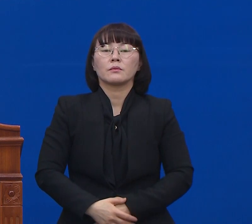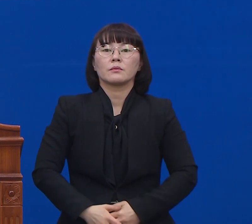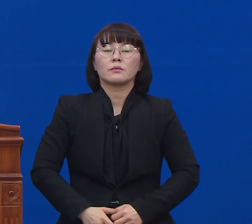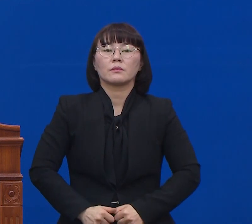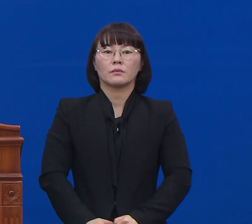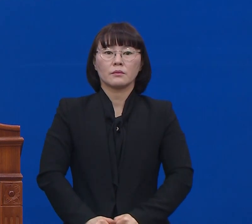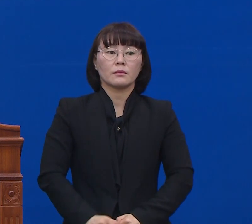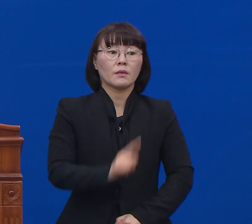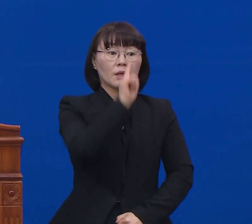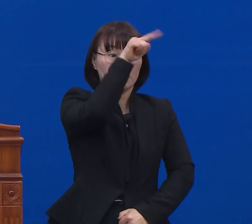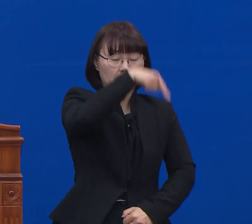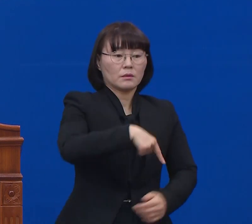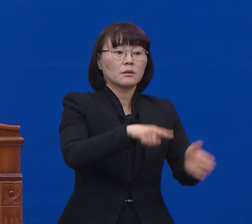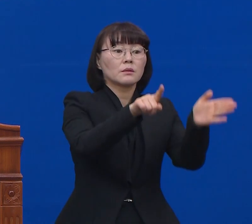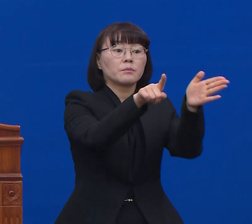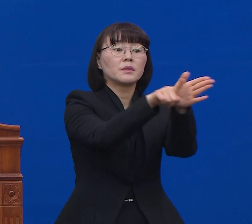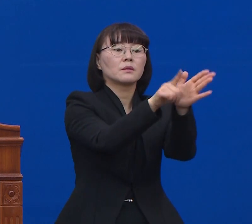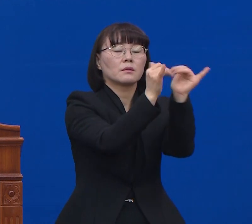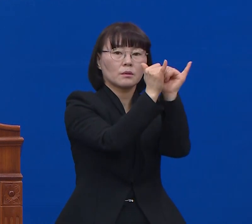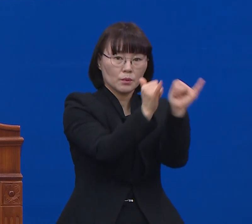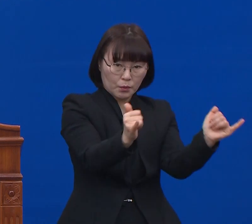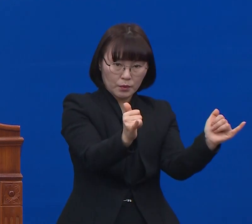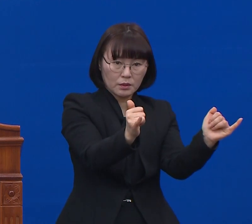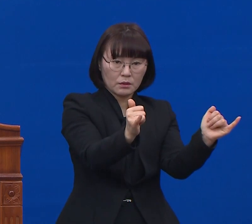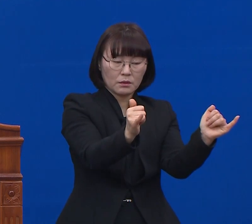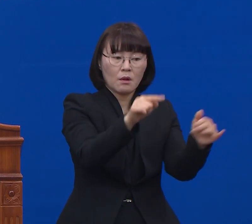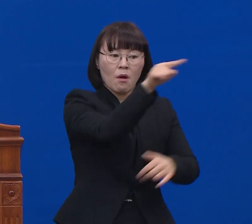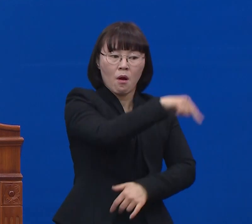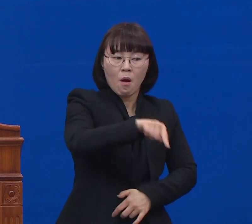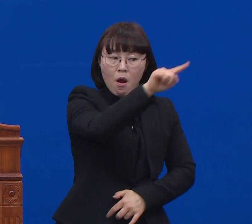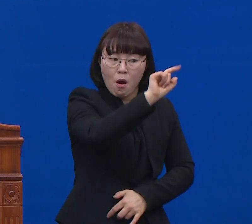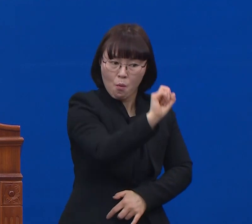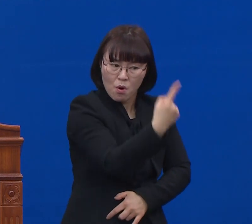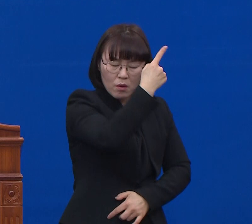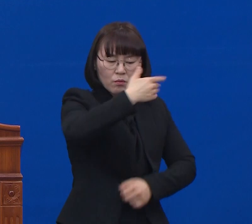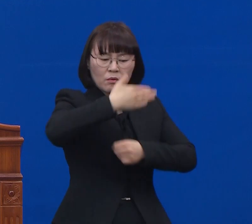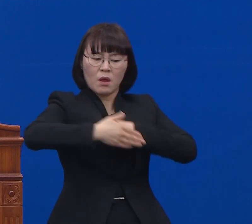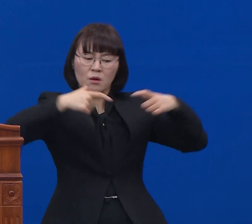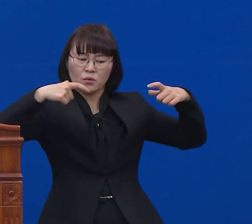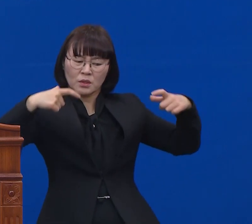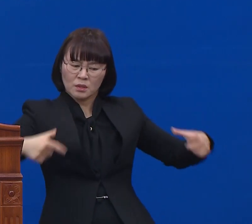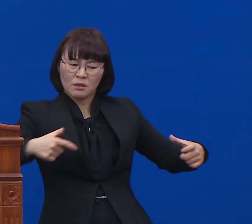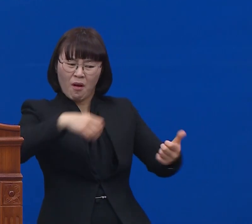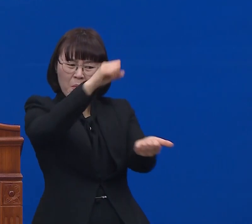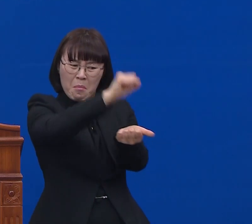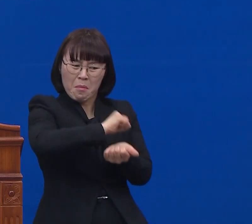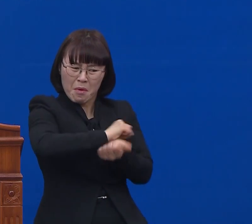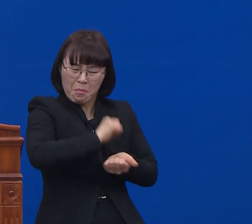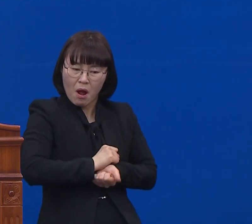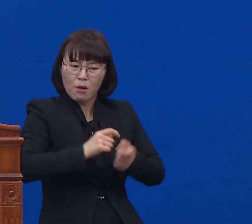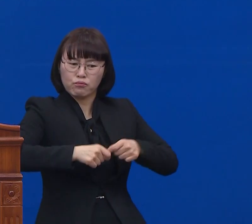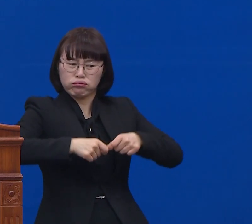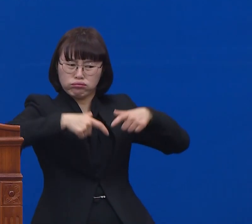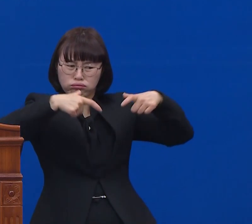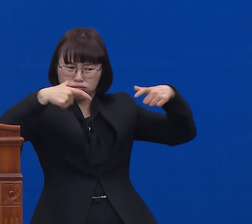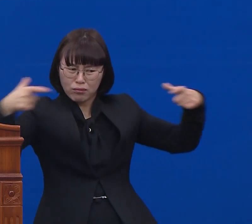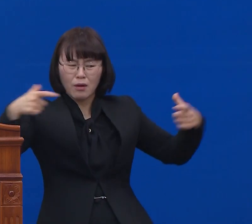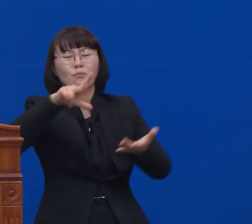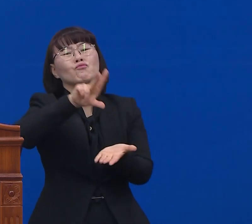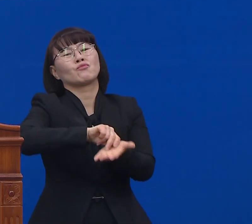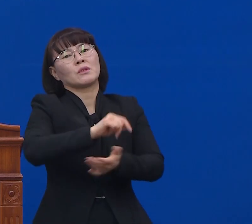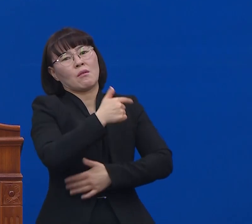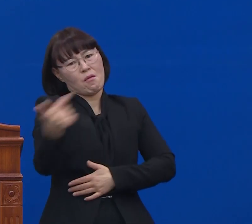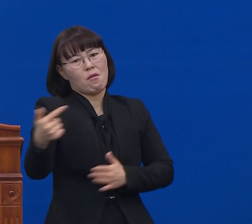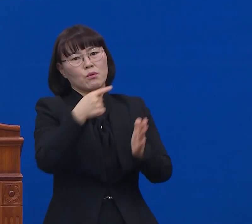신천지 교인들로 인해서 대구가 받았던 고통이 너무나 큽니다. 아마 그분들도